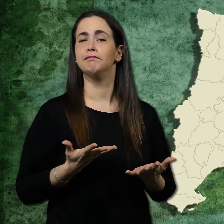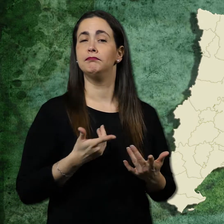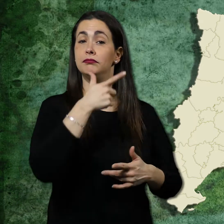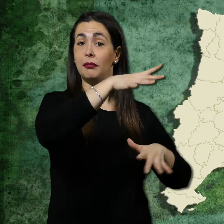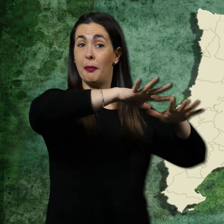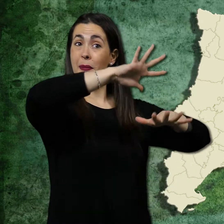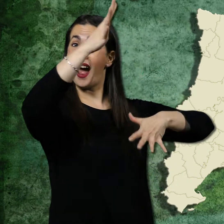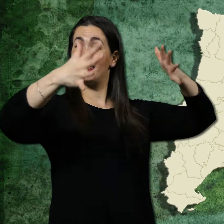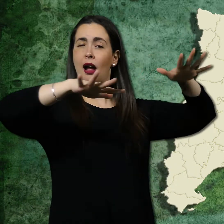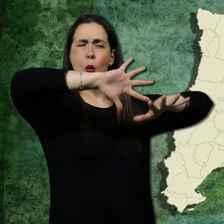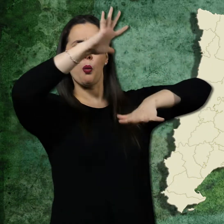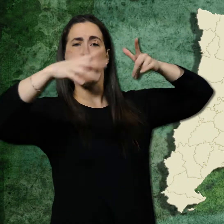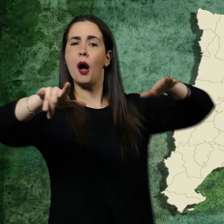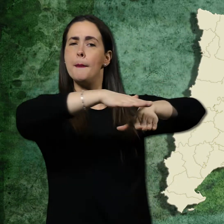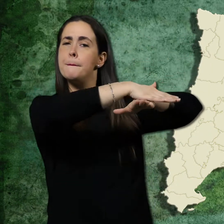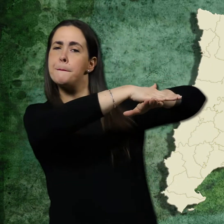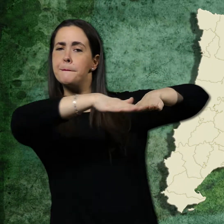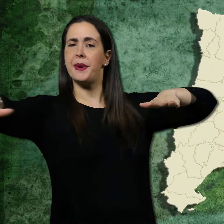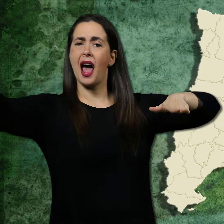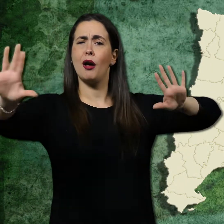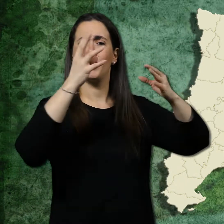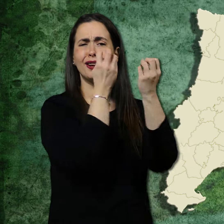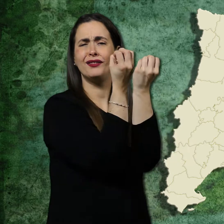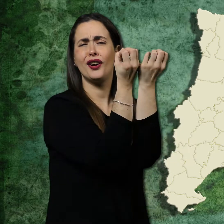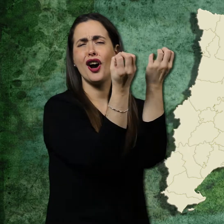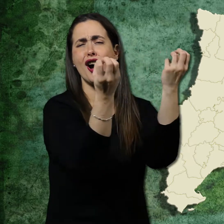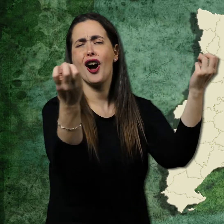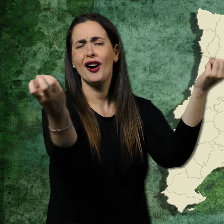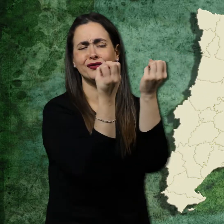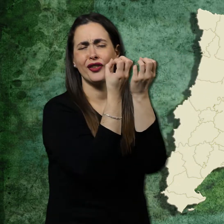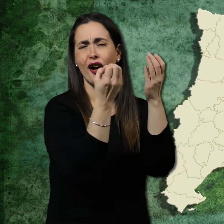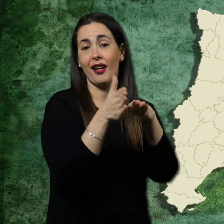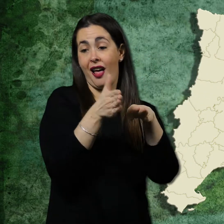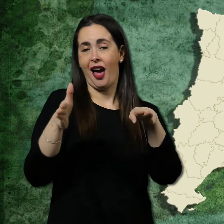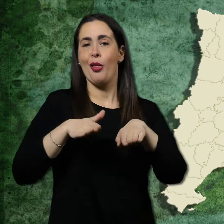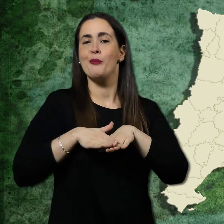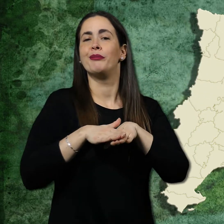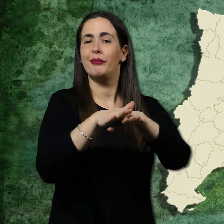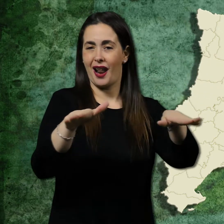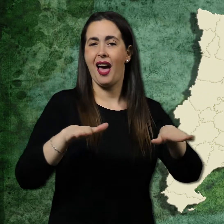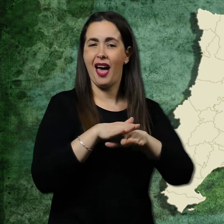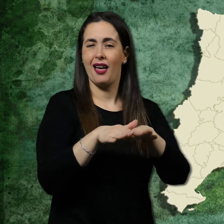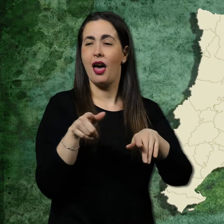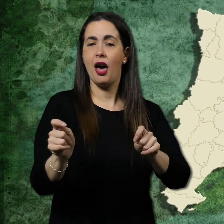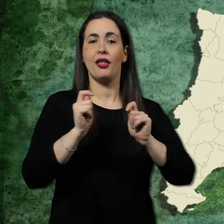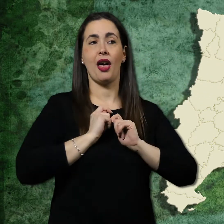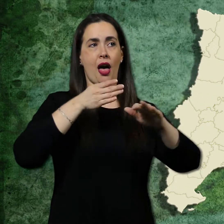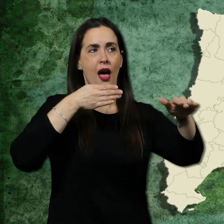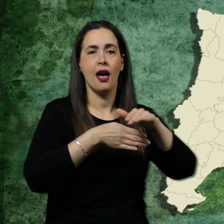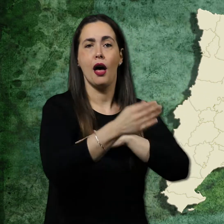Destacat? El paisatge planer, ple de plantacions de flors arran de platja, donen la benvinguda a una de les viles